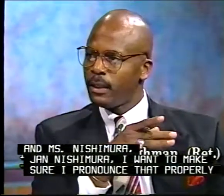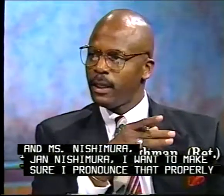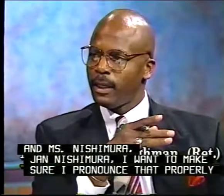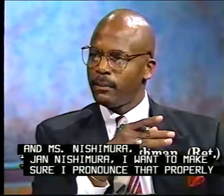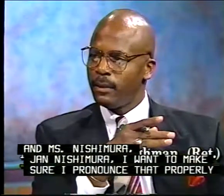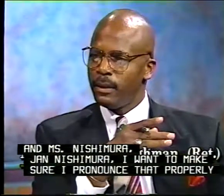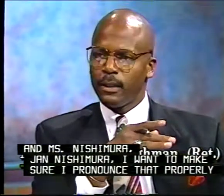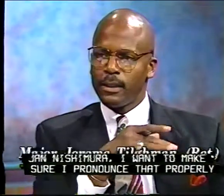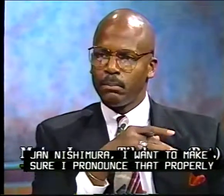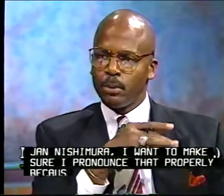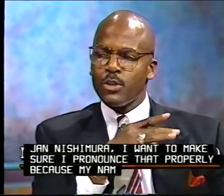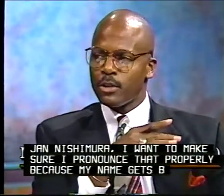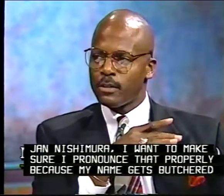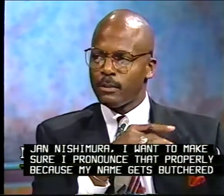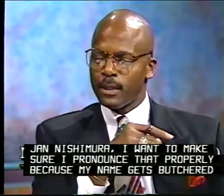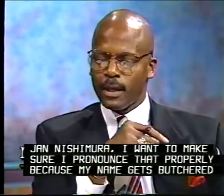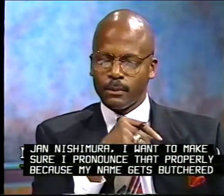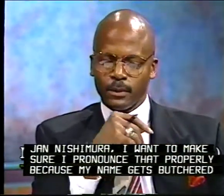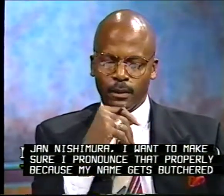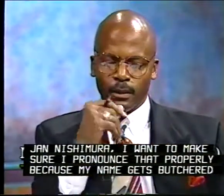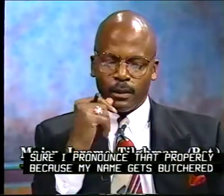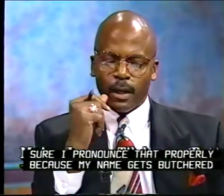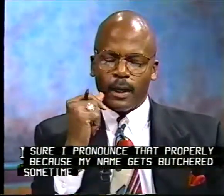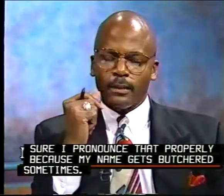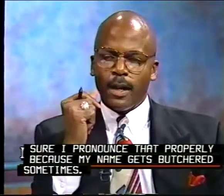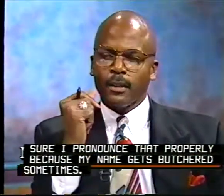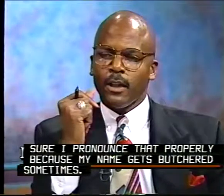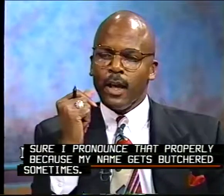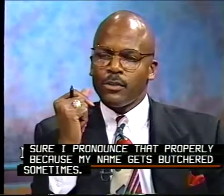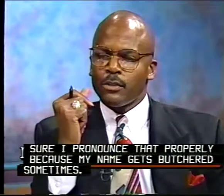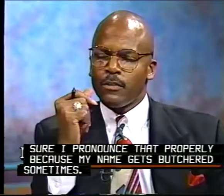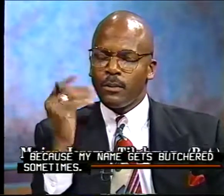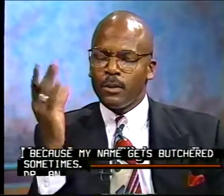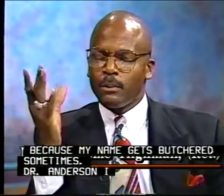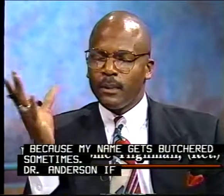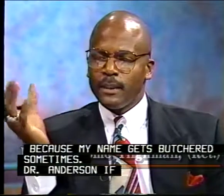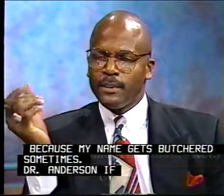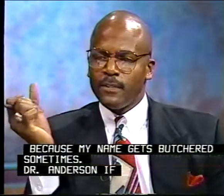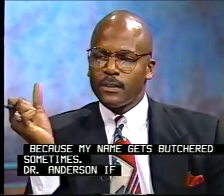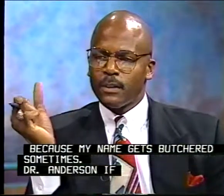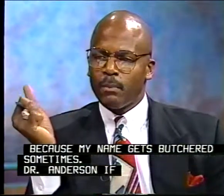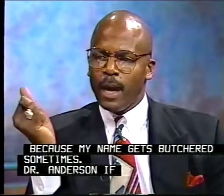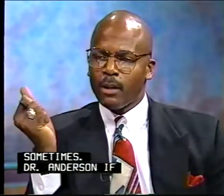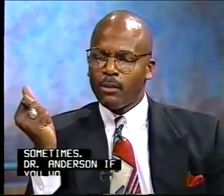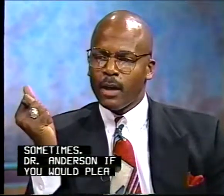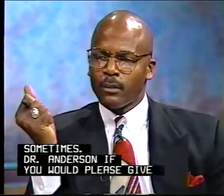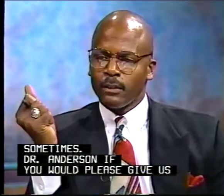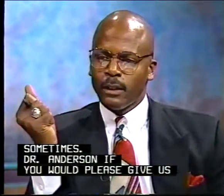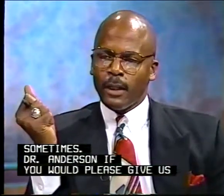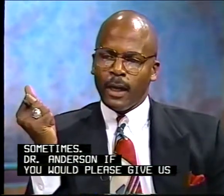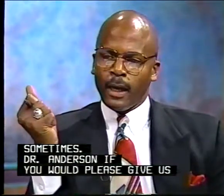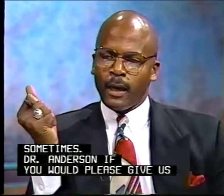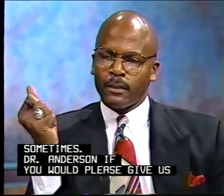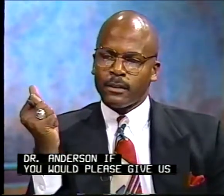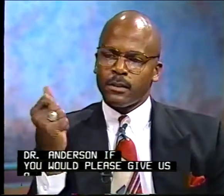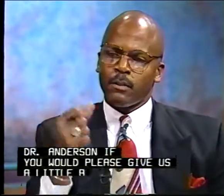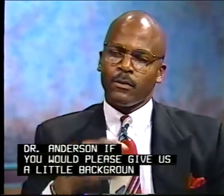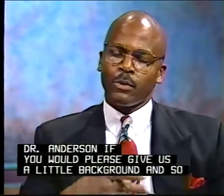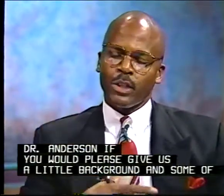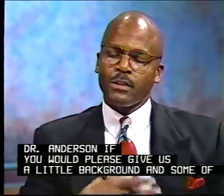name gets butchered sometimes. Dr. Anderson, if you would, please give us a little background and some of the reasons